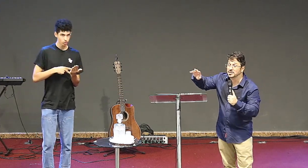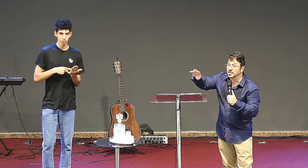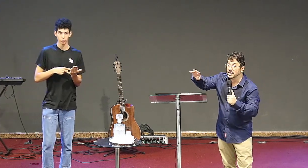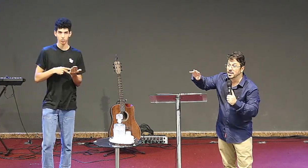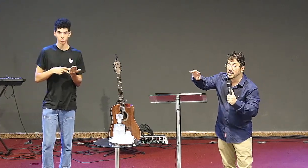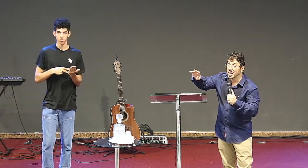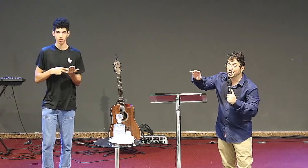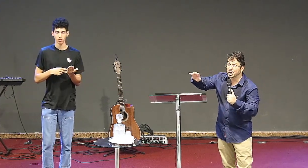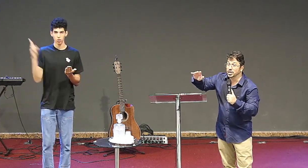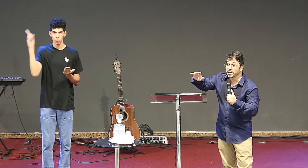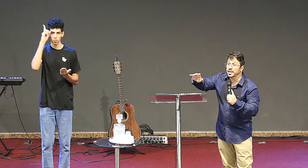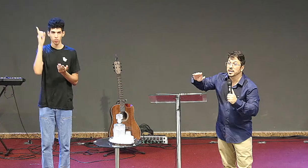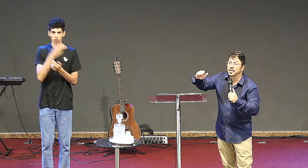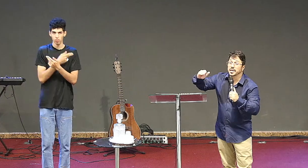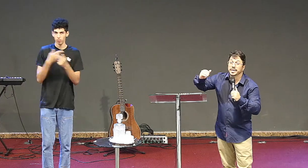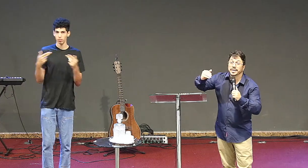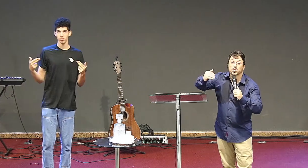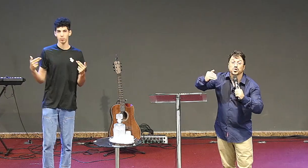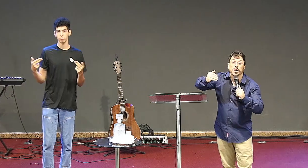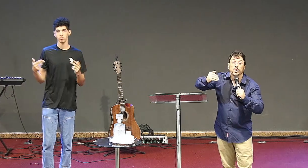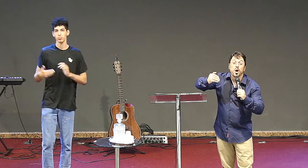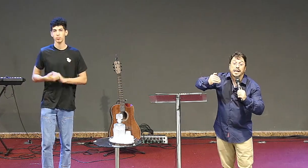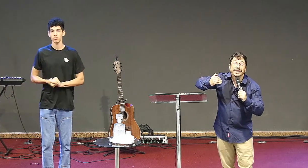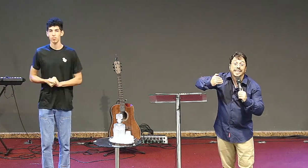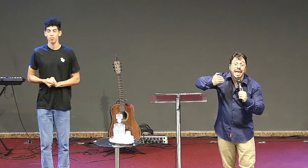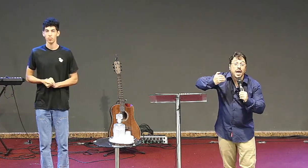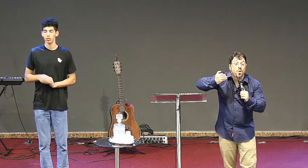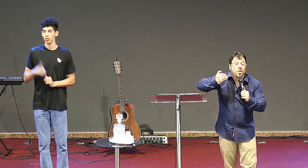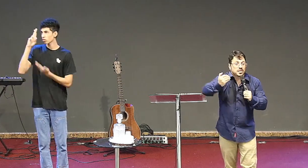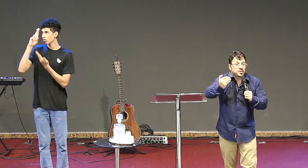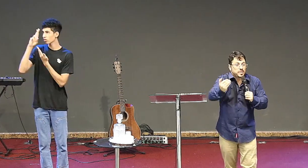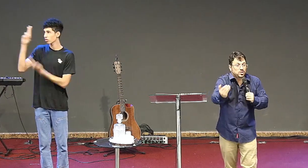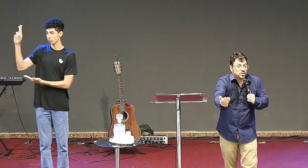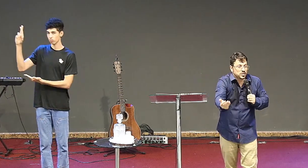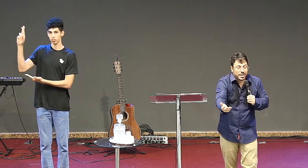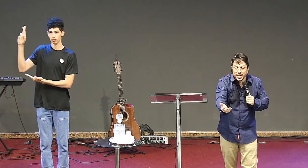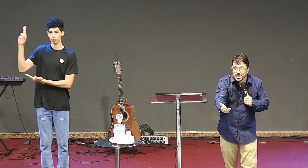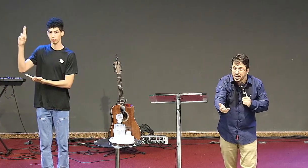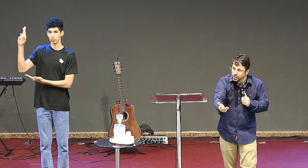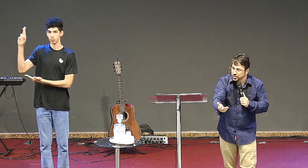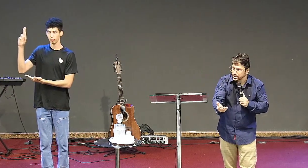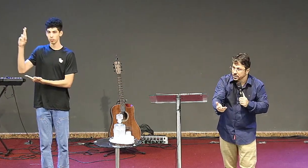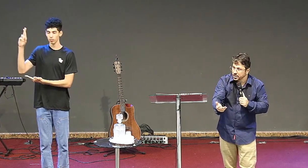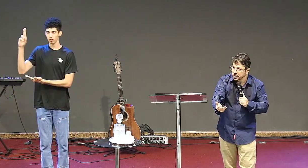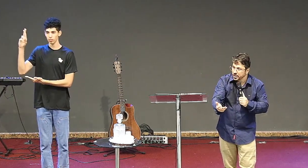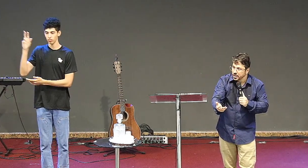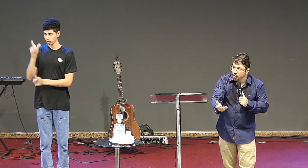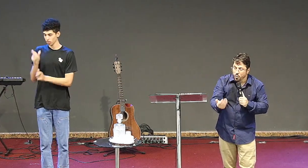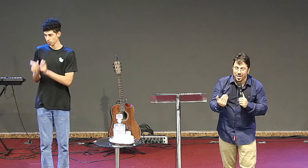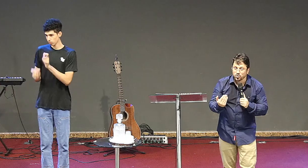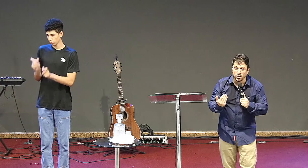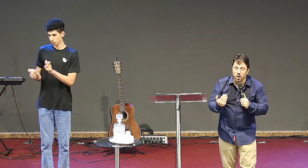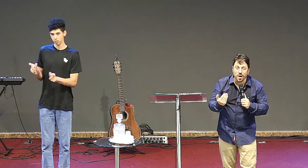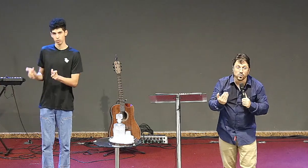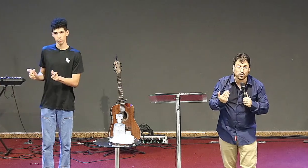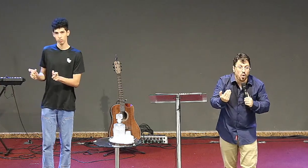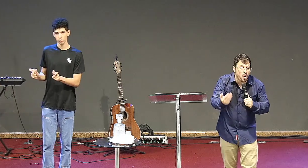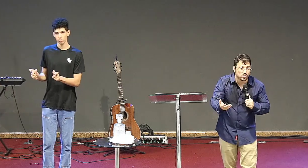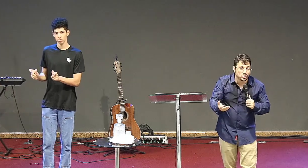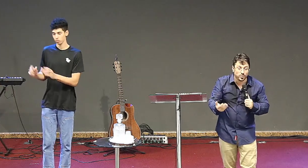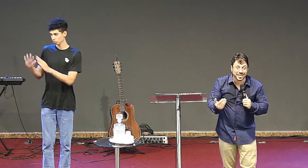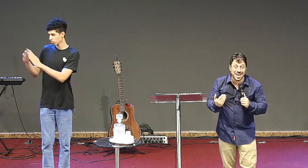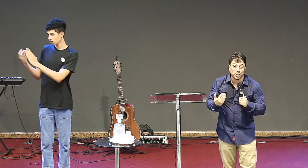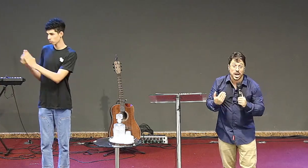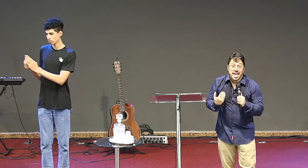pastores e mestres a gente lê que o senhor deu essas pessoas para a igreja um pastor não é um